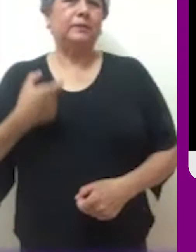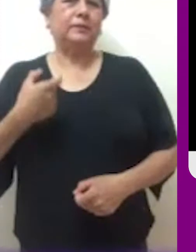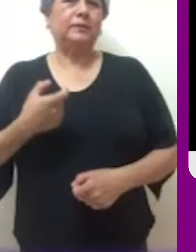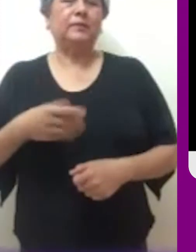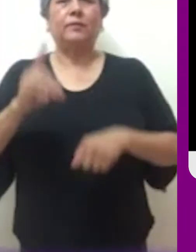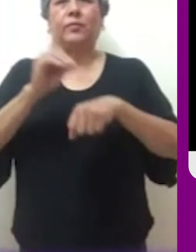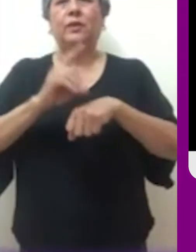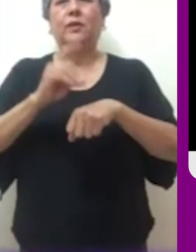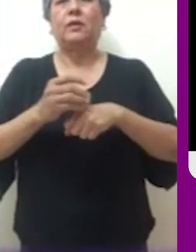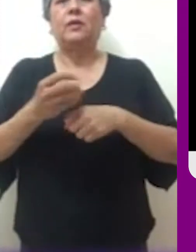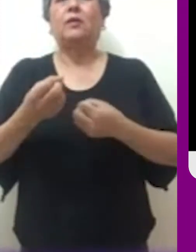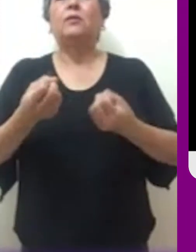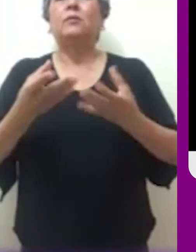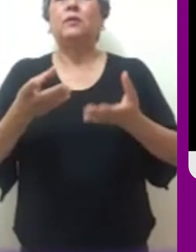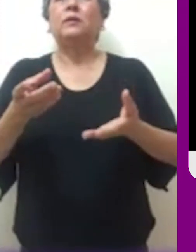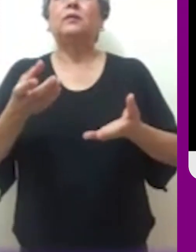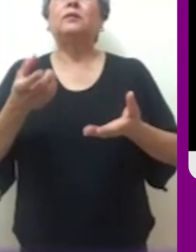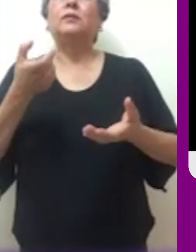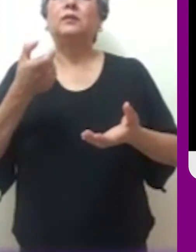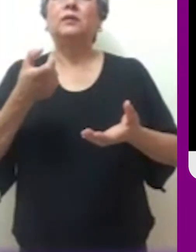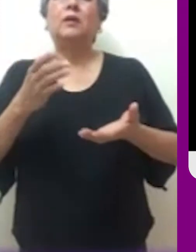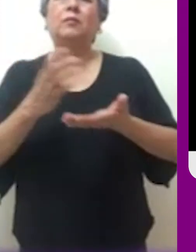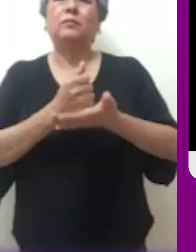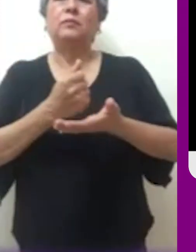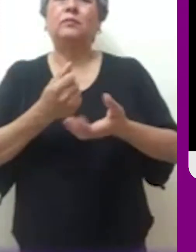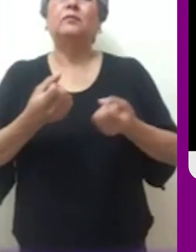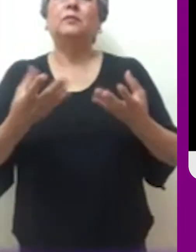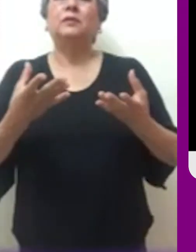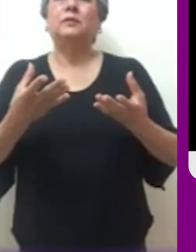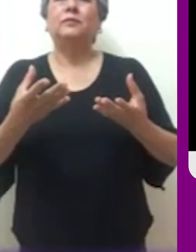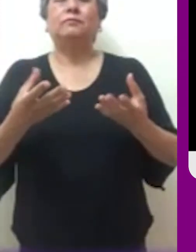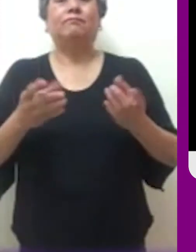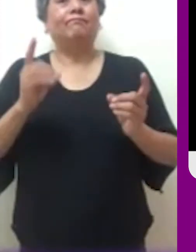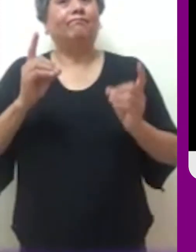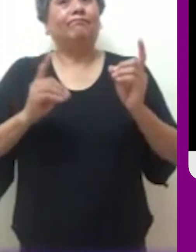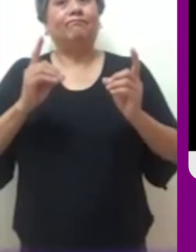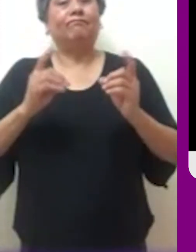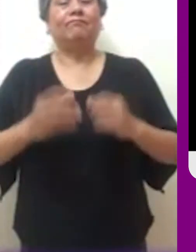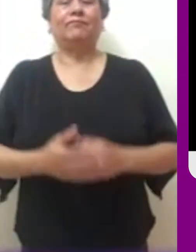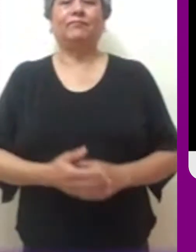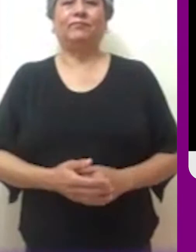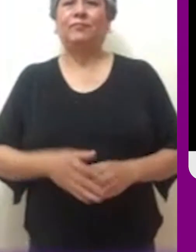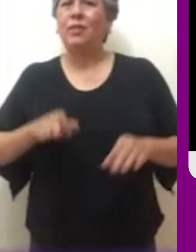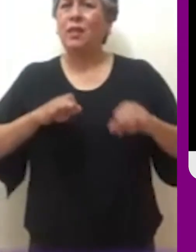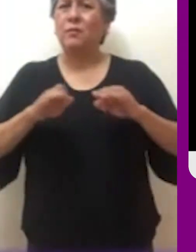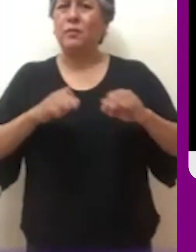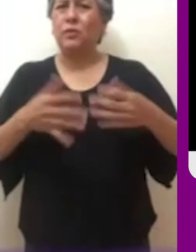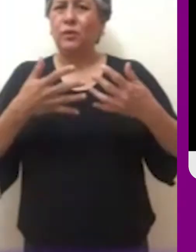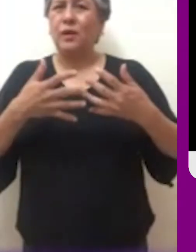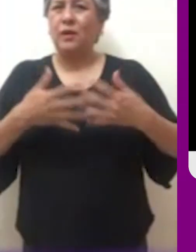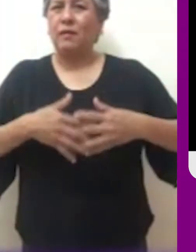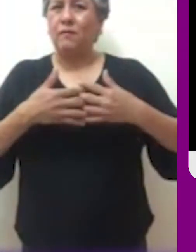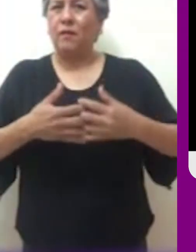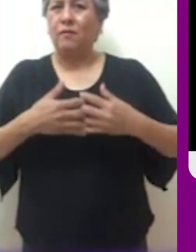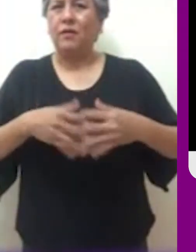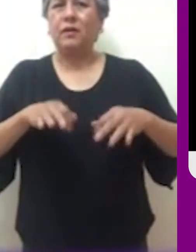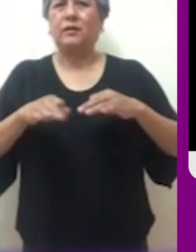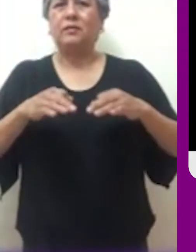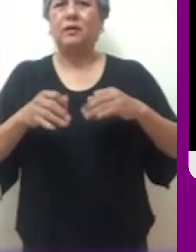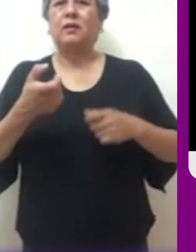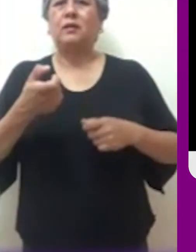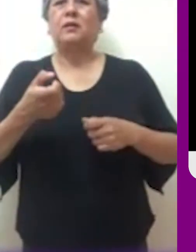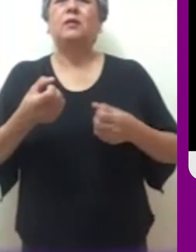fabulosas que ganan diariamente. Se preguntaban cuántos años tendría que trabajar un obrero con sueldo mínimo